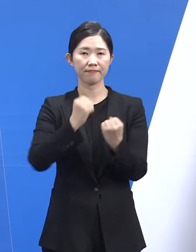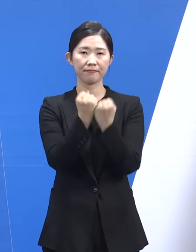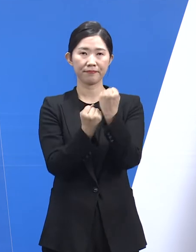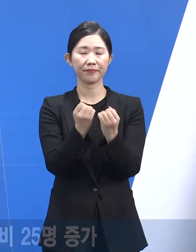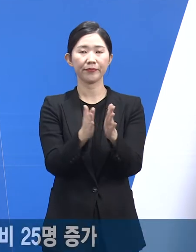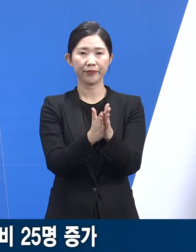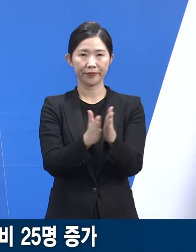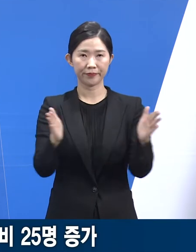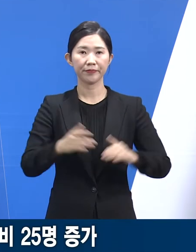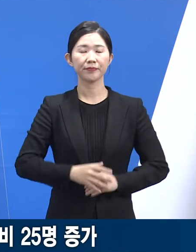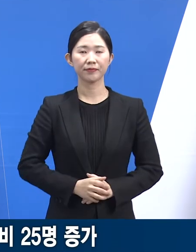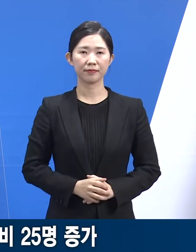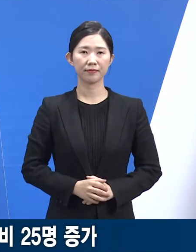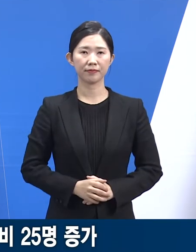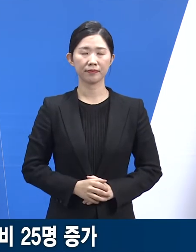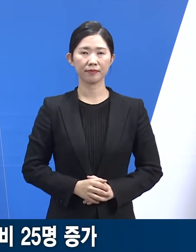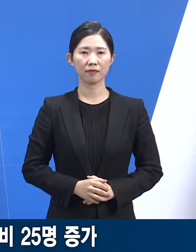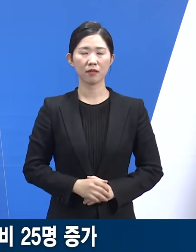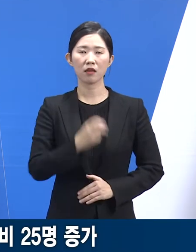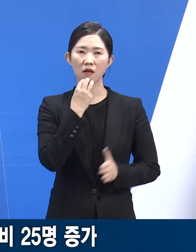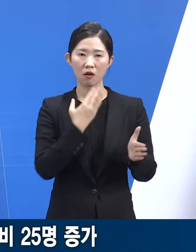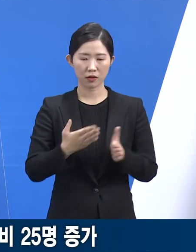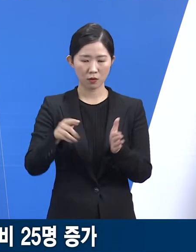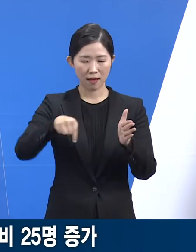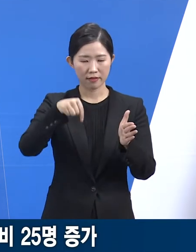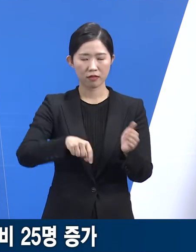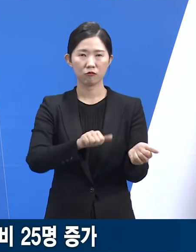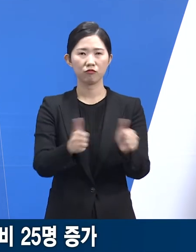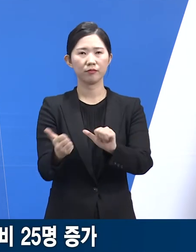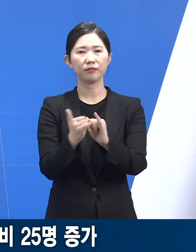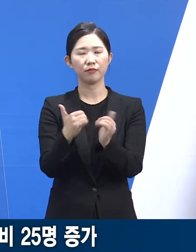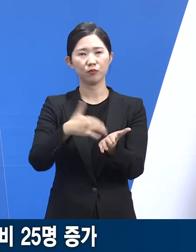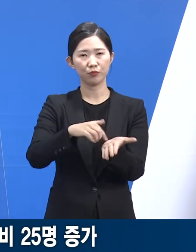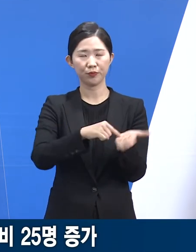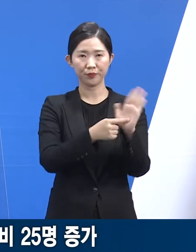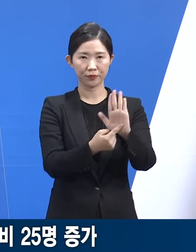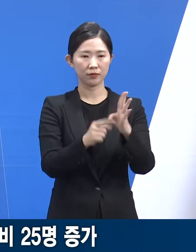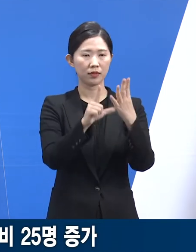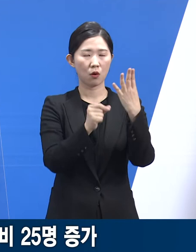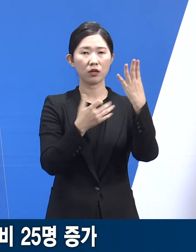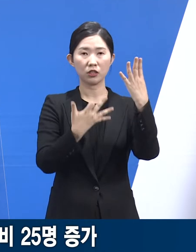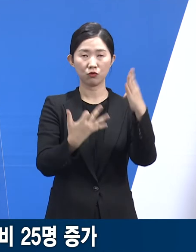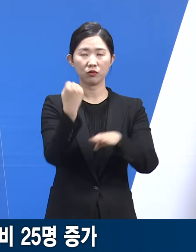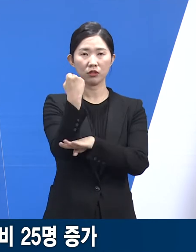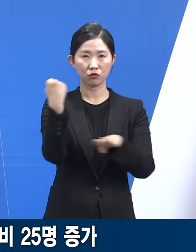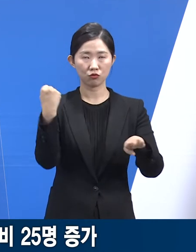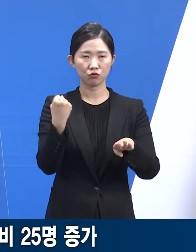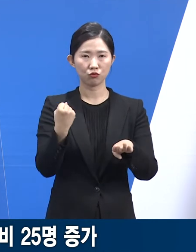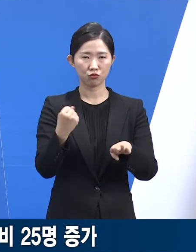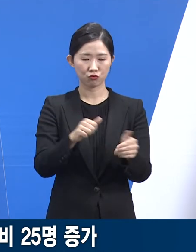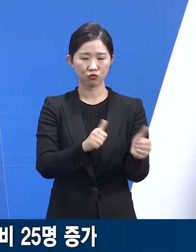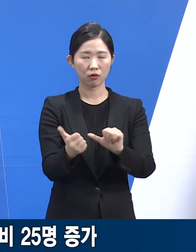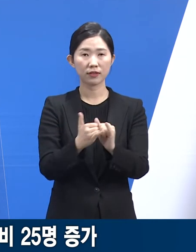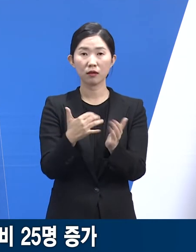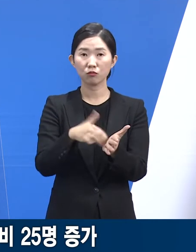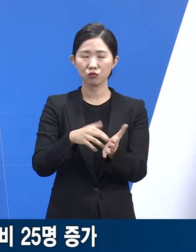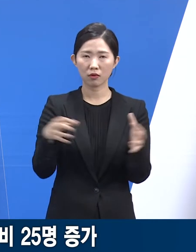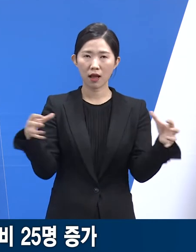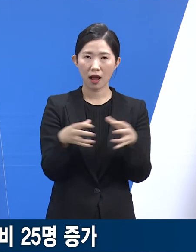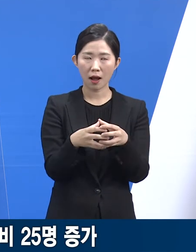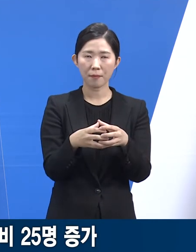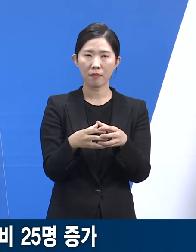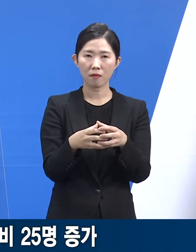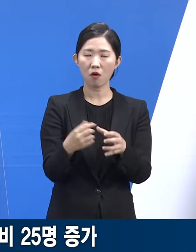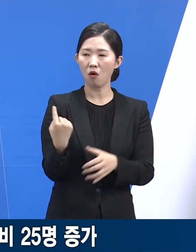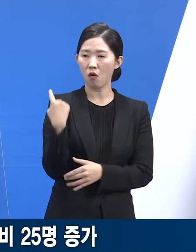시작하겠습니다. 먼저 경기도 사망자 현황입니다. 4월 19일 0시 기준 경기도 누적 사망자 수는 전일